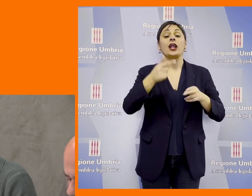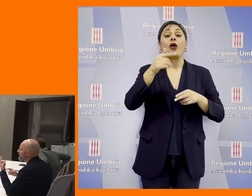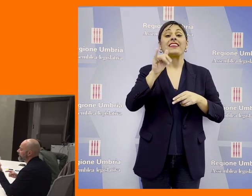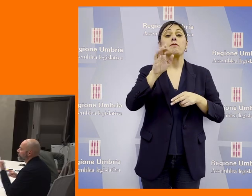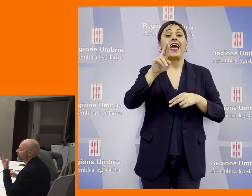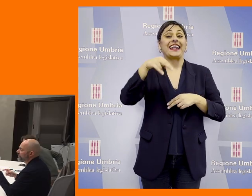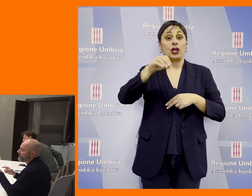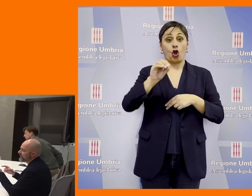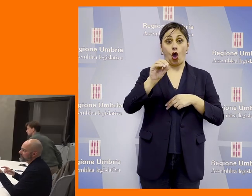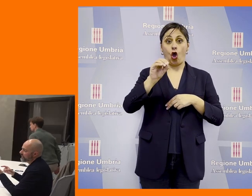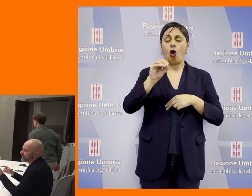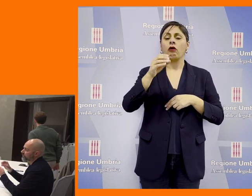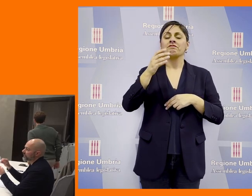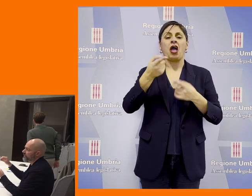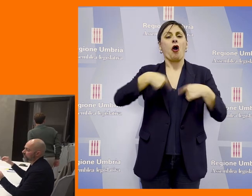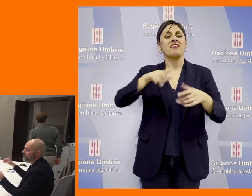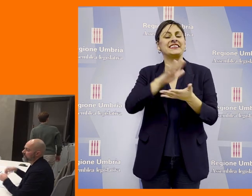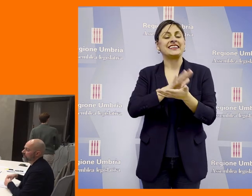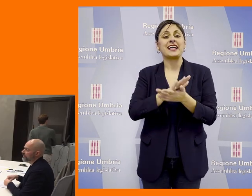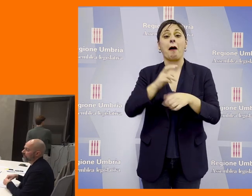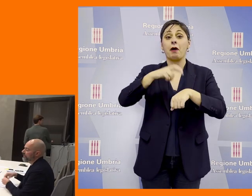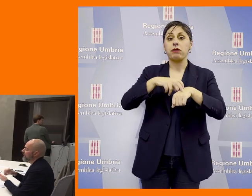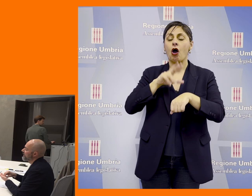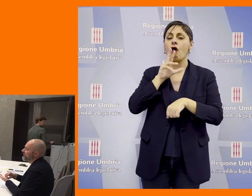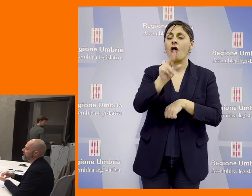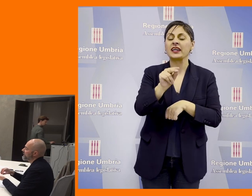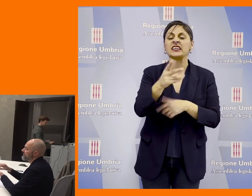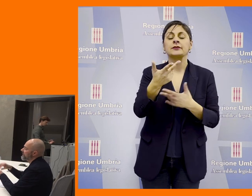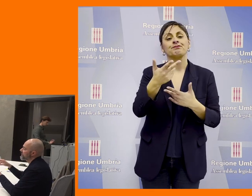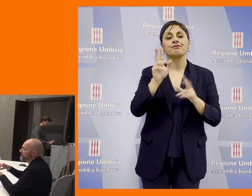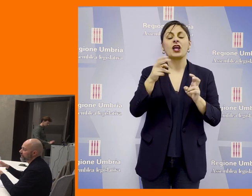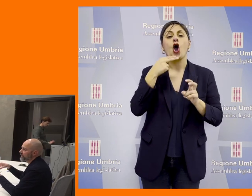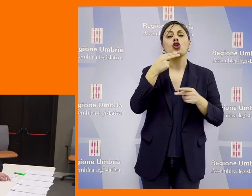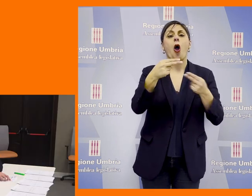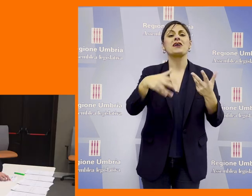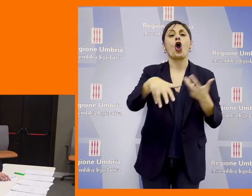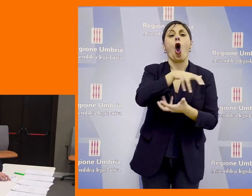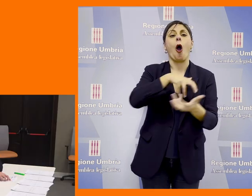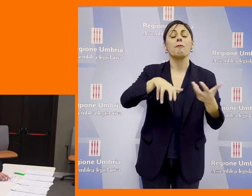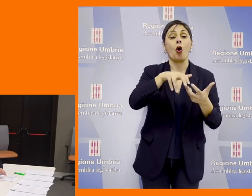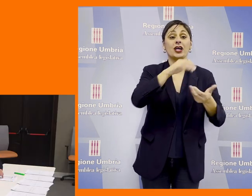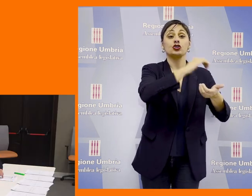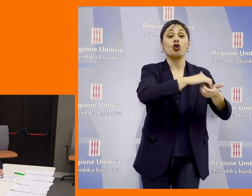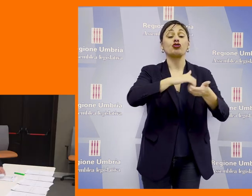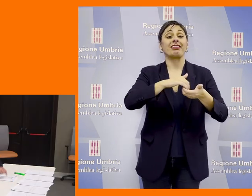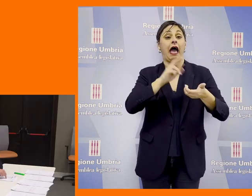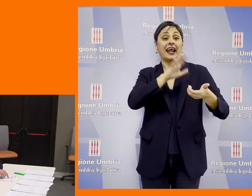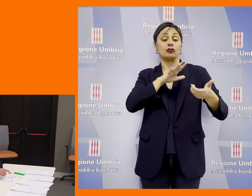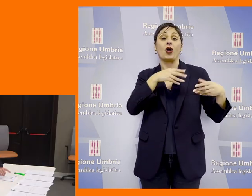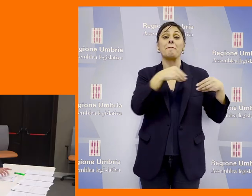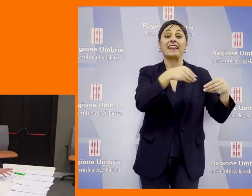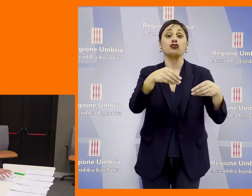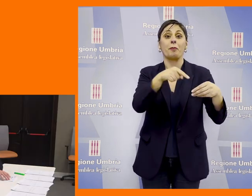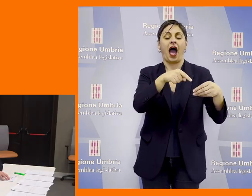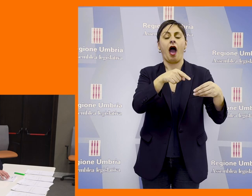Clinico Tiberino nella conferenza stampa Bori ha parlato di nominopoli nelle società partecipate Umbre